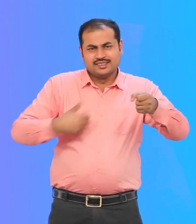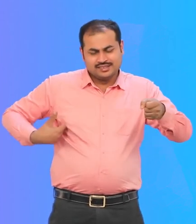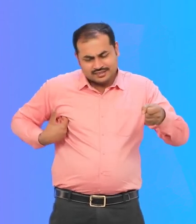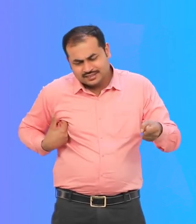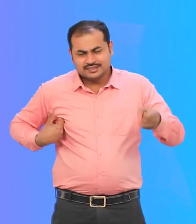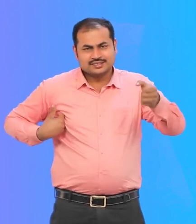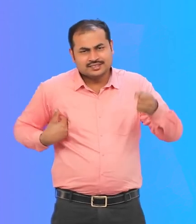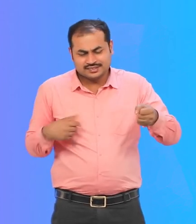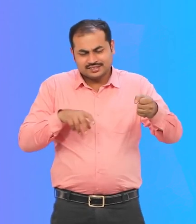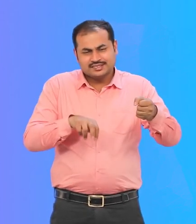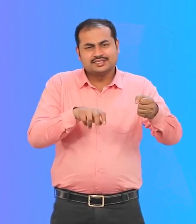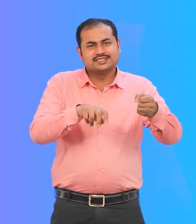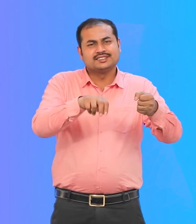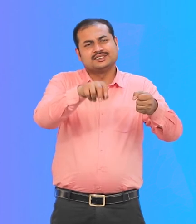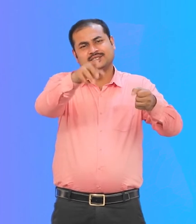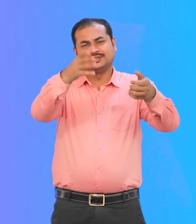हैंड्रेल्स को पकड़ कर चल सकती हूँ